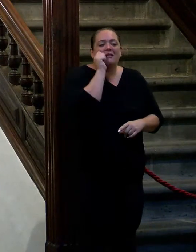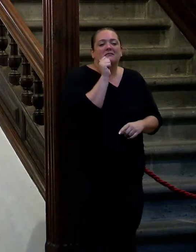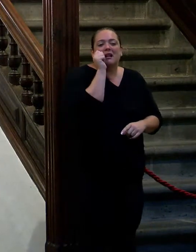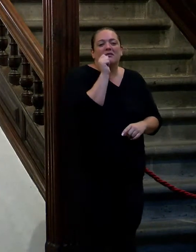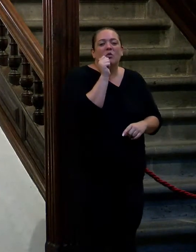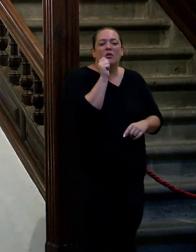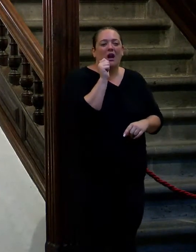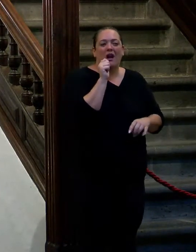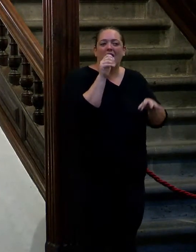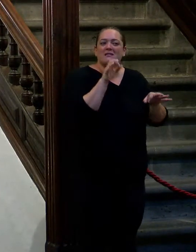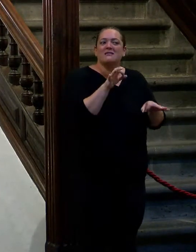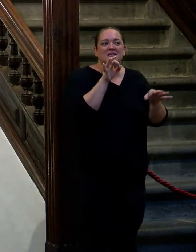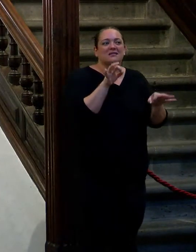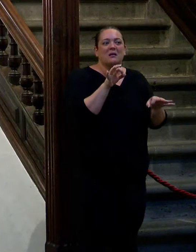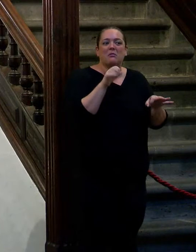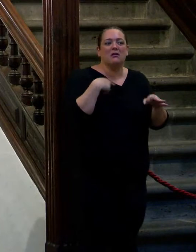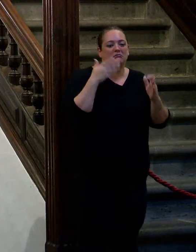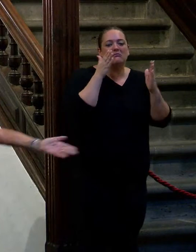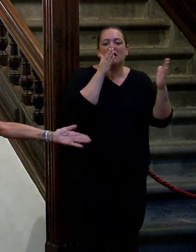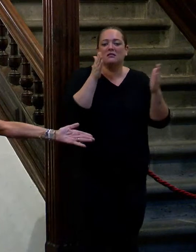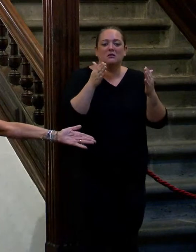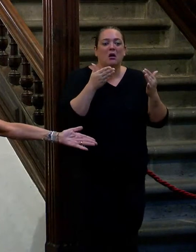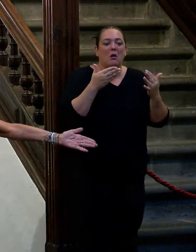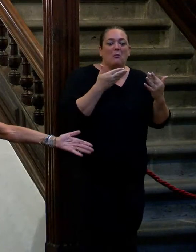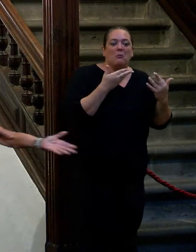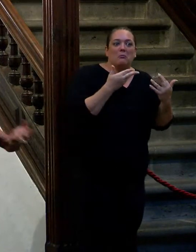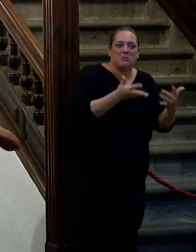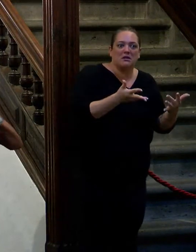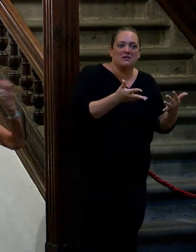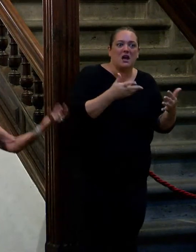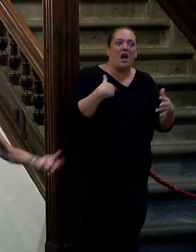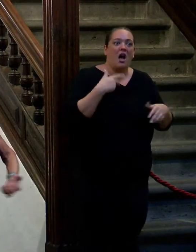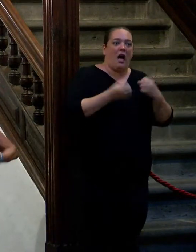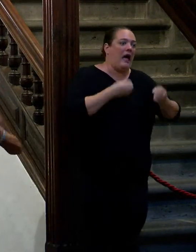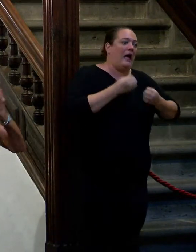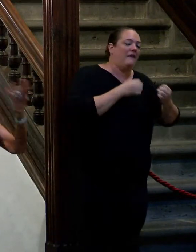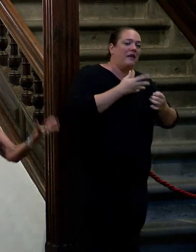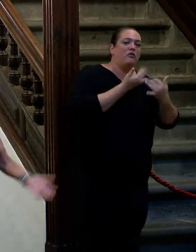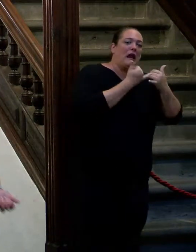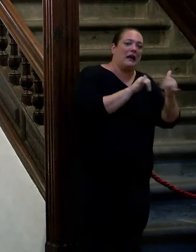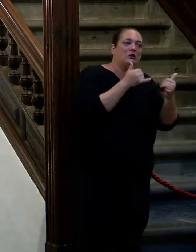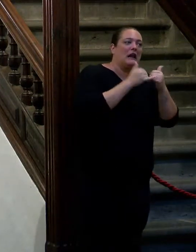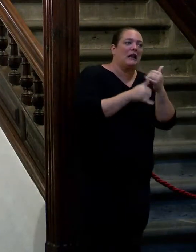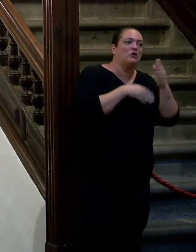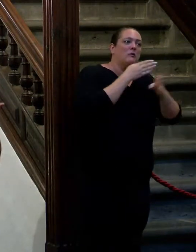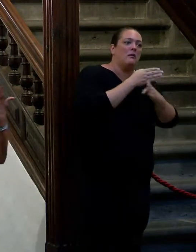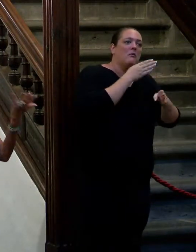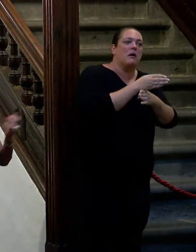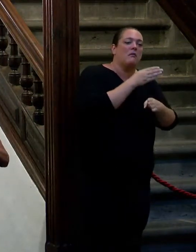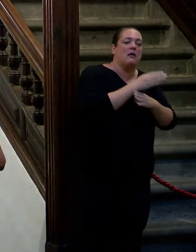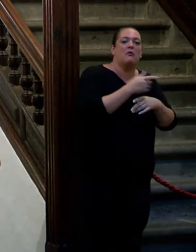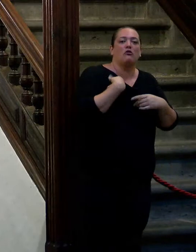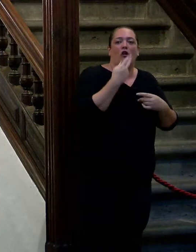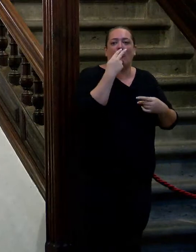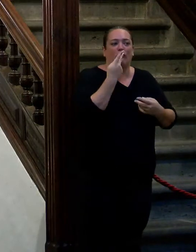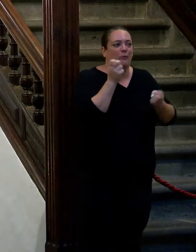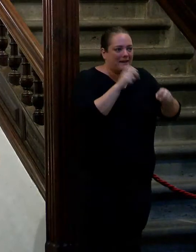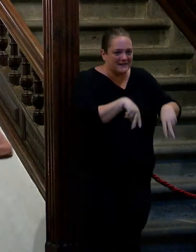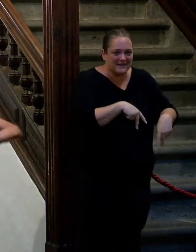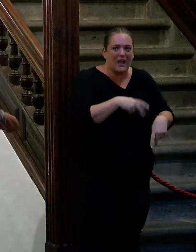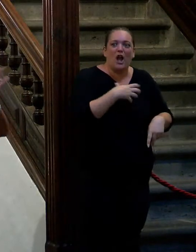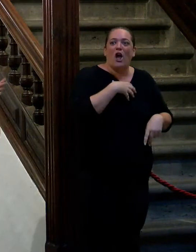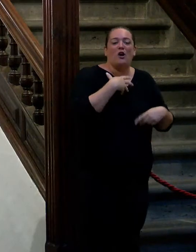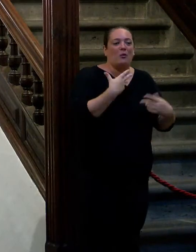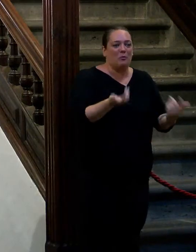siempre hay tiempo incluso con prisa me llevaban a carajo sacado porque tenía que llegar al acto al acto al acto y yo jugando me sin poder fumar lo de